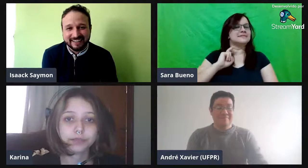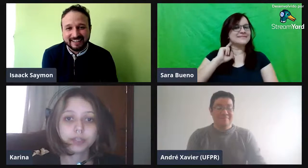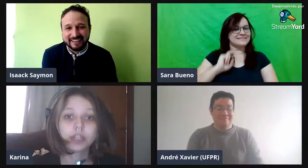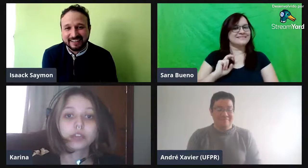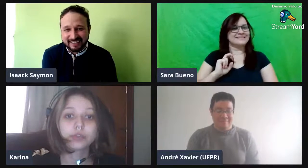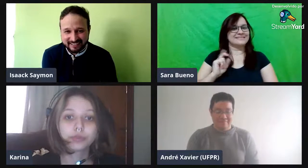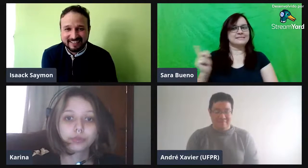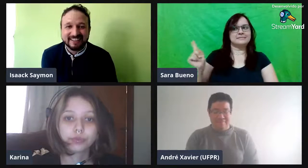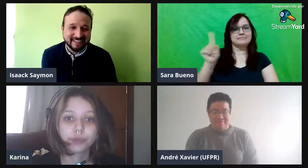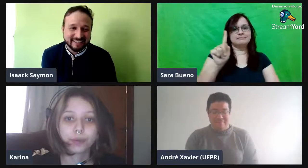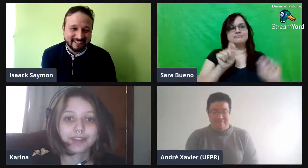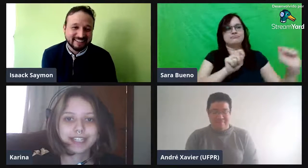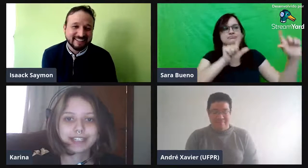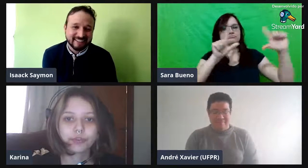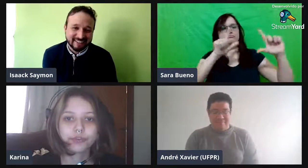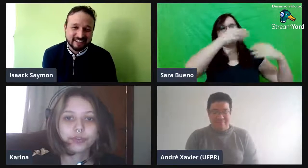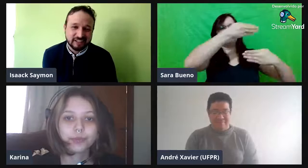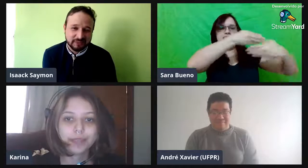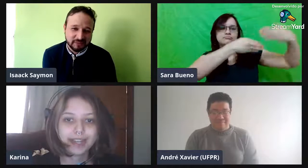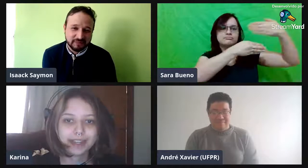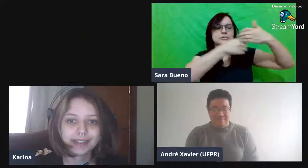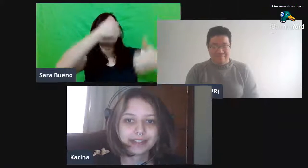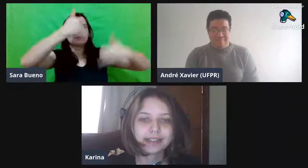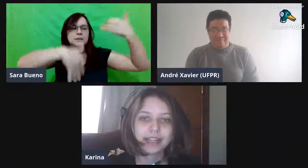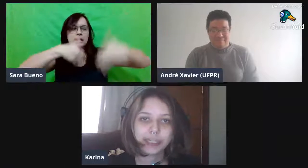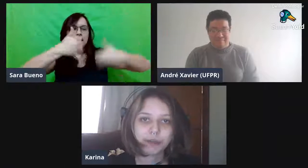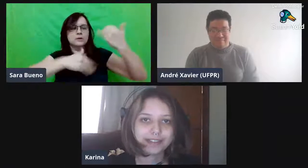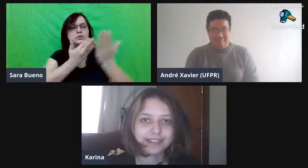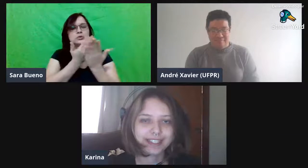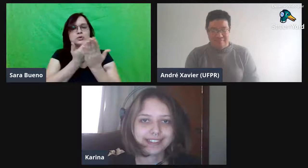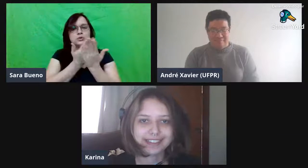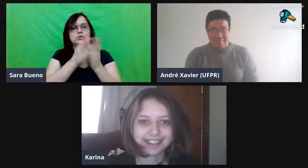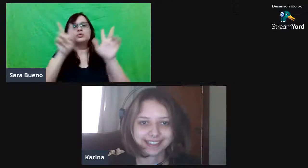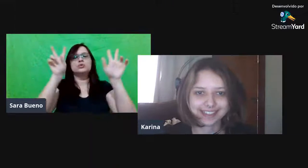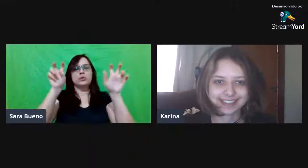Estudo sobre a Variação de Numerais na Língua Brasileira de Sinais.